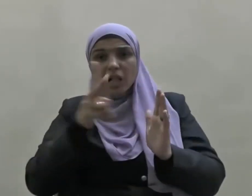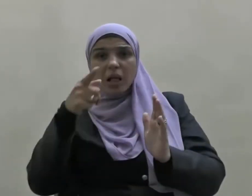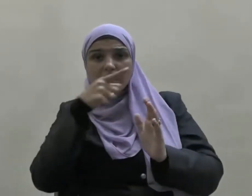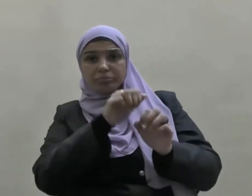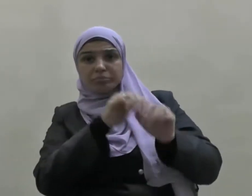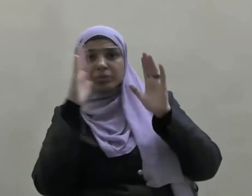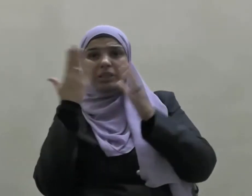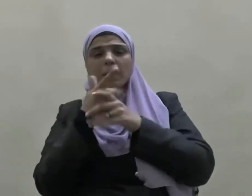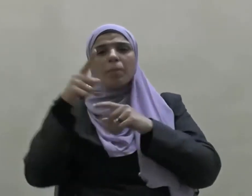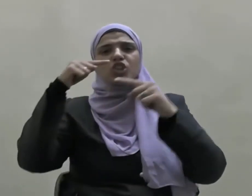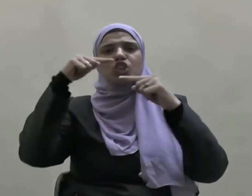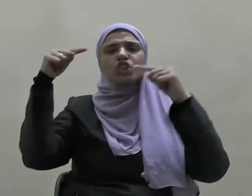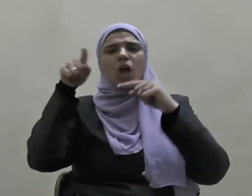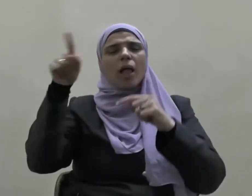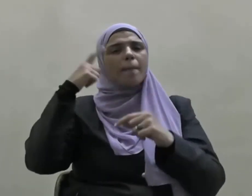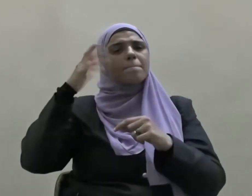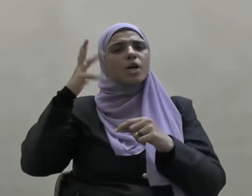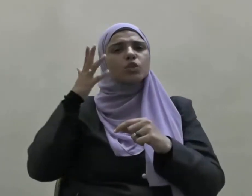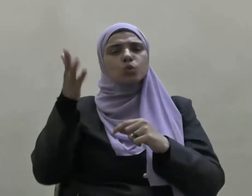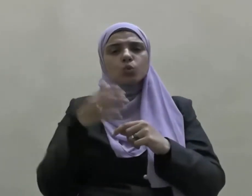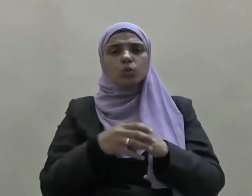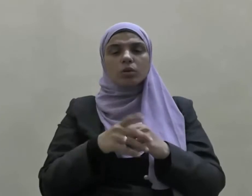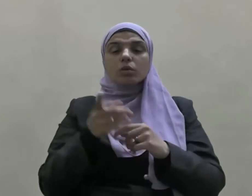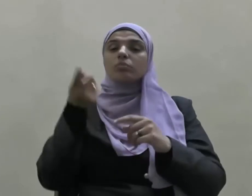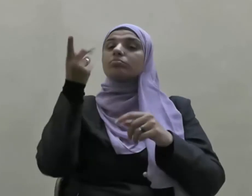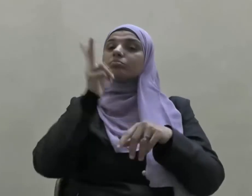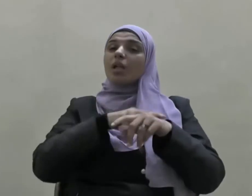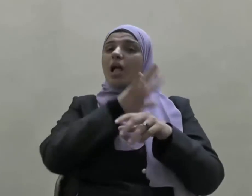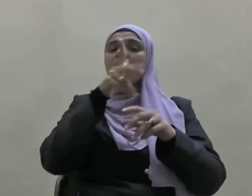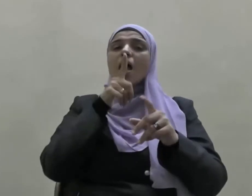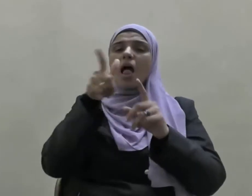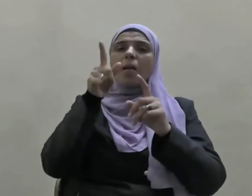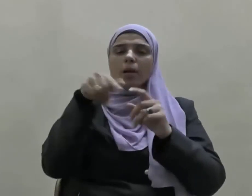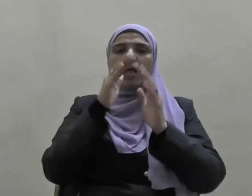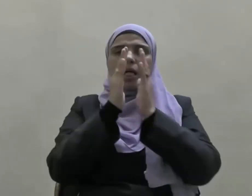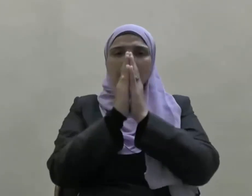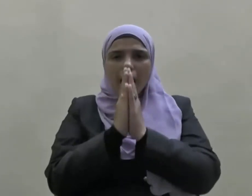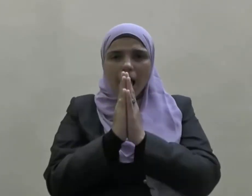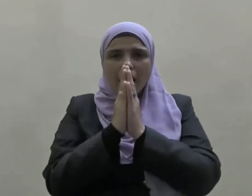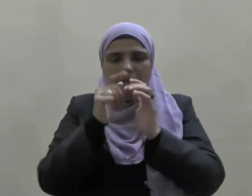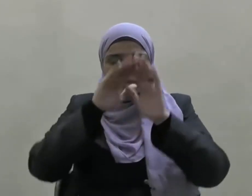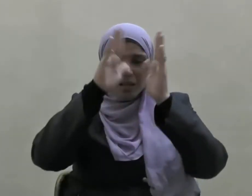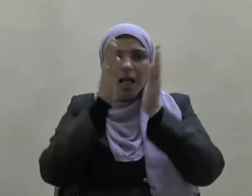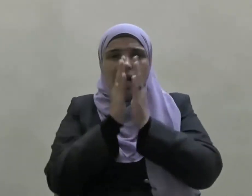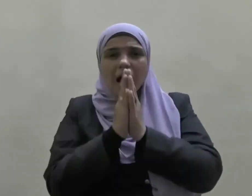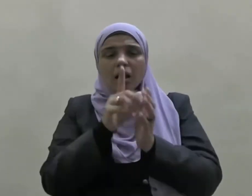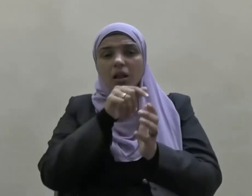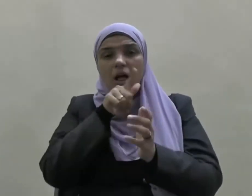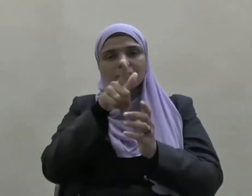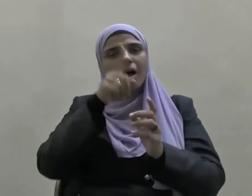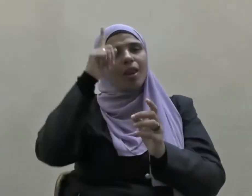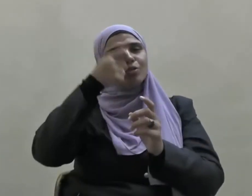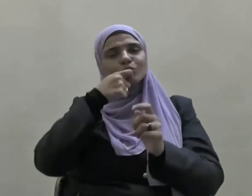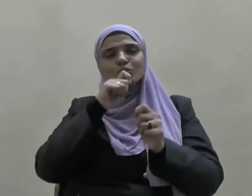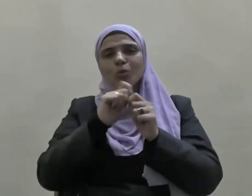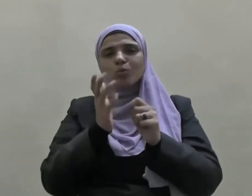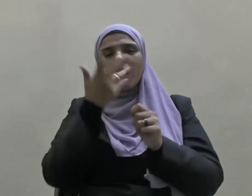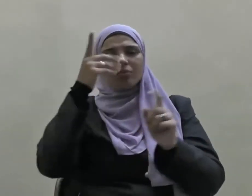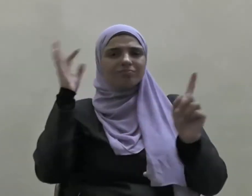لِشَاعِرٍ مَجْنُونَ وَطَارَةً أَشَاعُوا أَنَّهُ كَاهٍ فَرَدَّ اللَّهُ تَعَالَى عَلَيْهِمْ